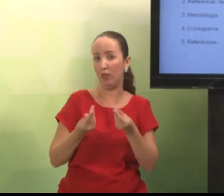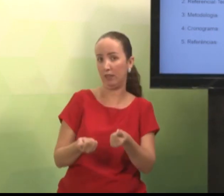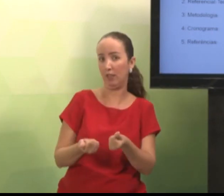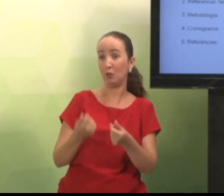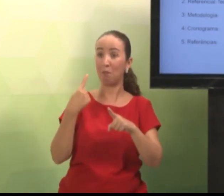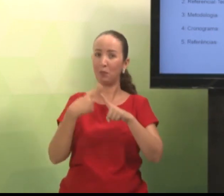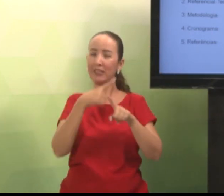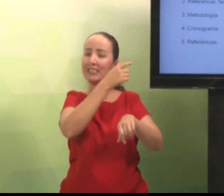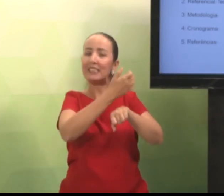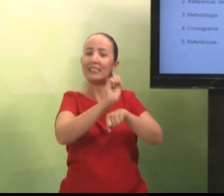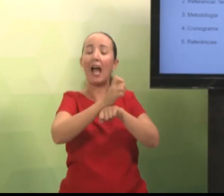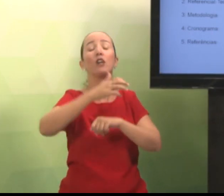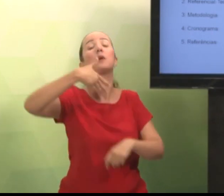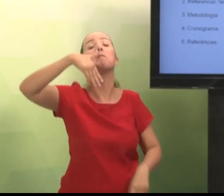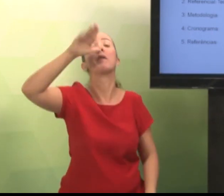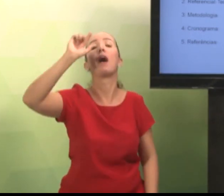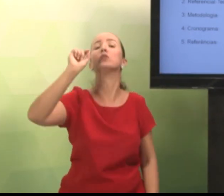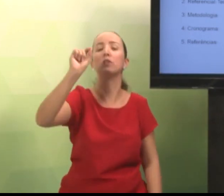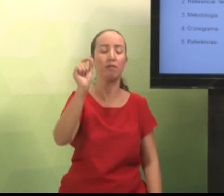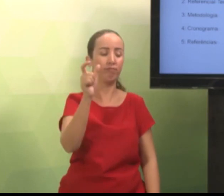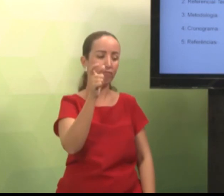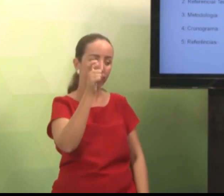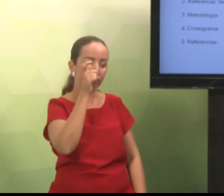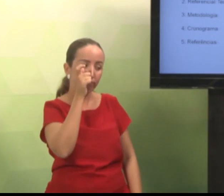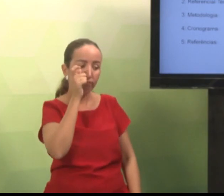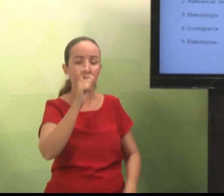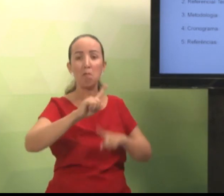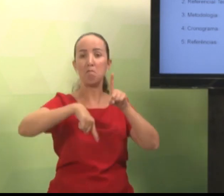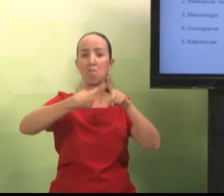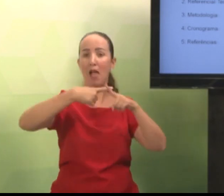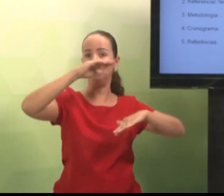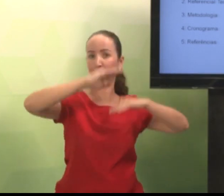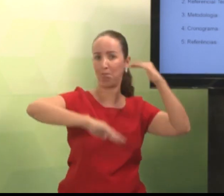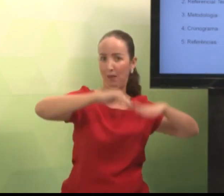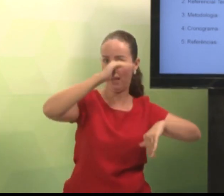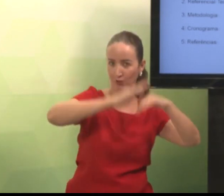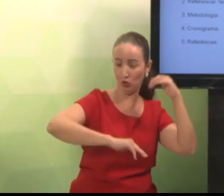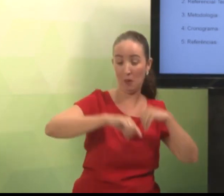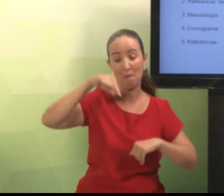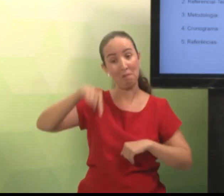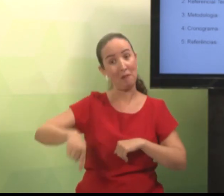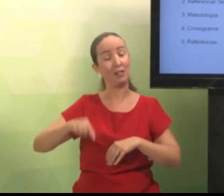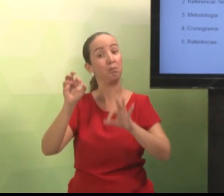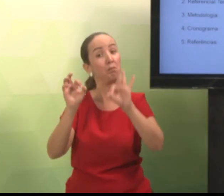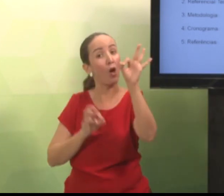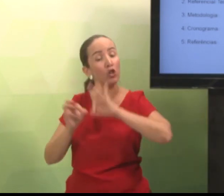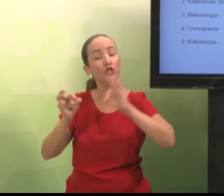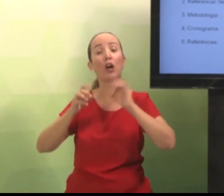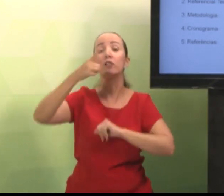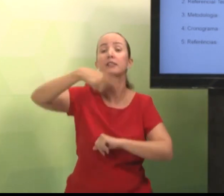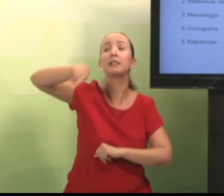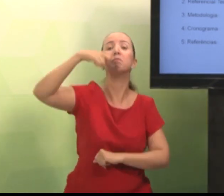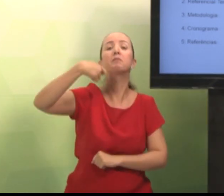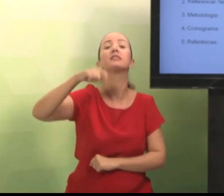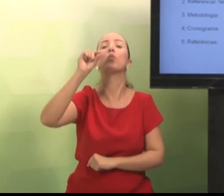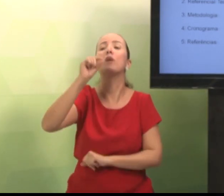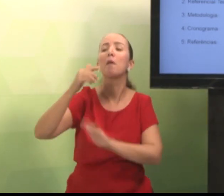A sua pesquisa será qualitativa ou quantitativa. Será de observação, será prática.